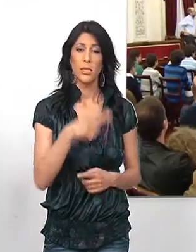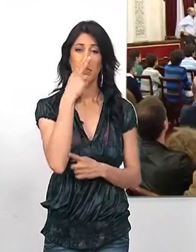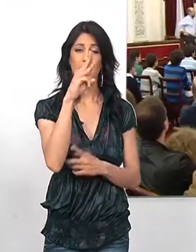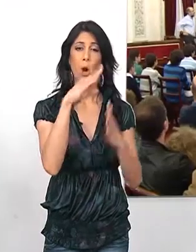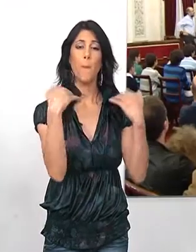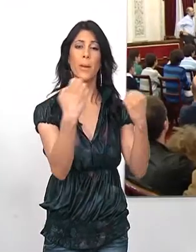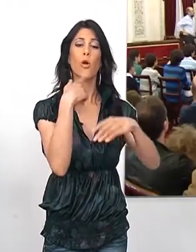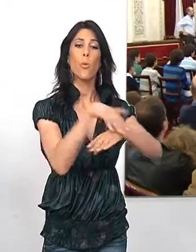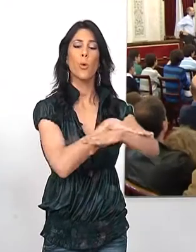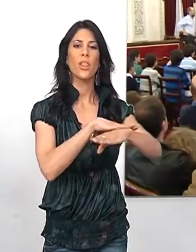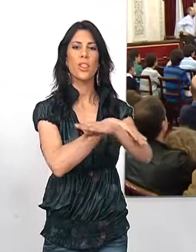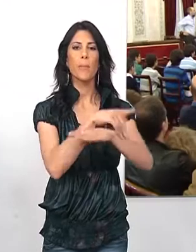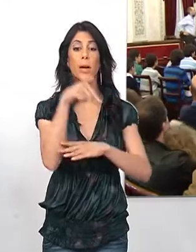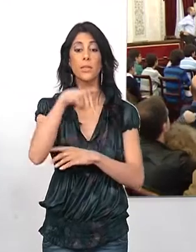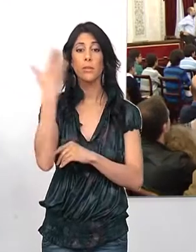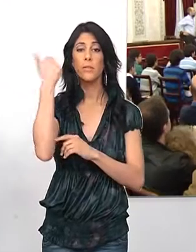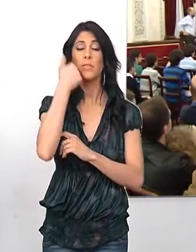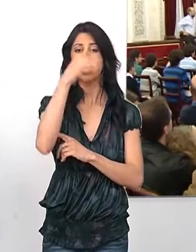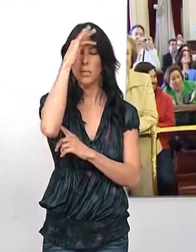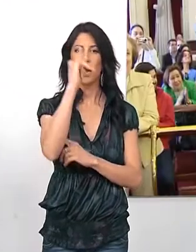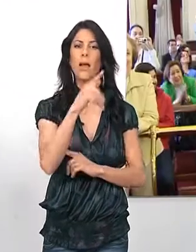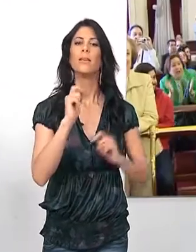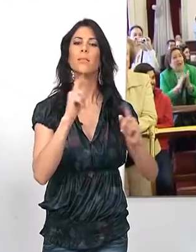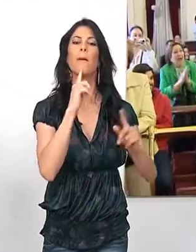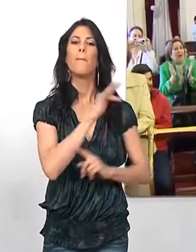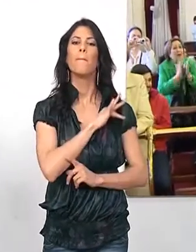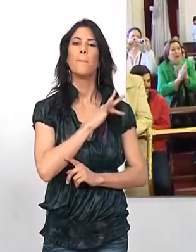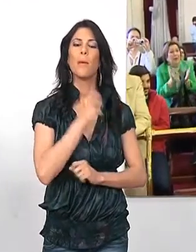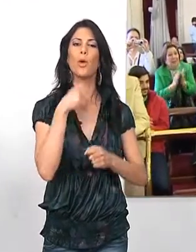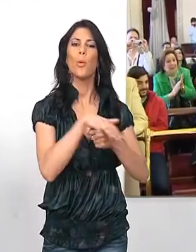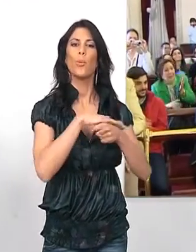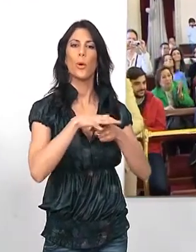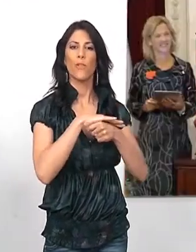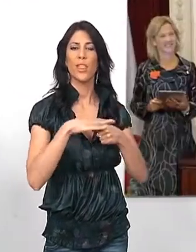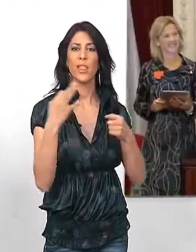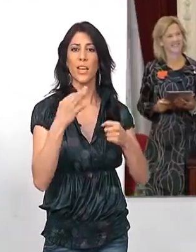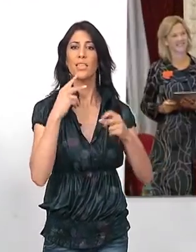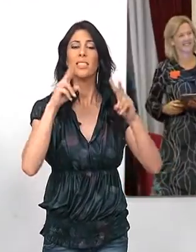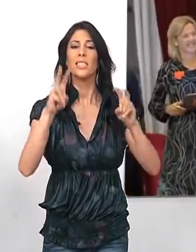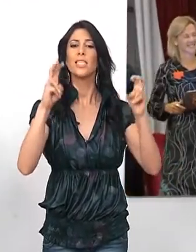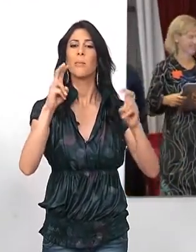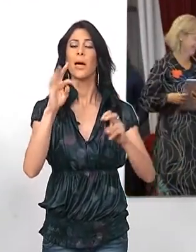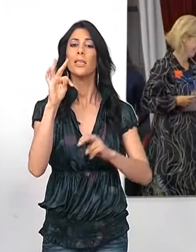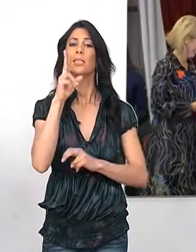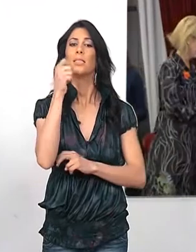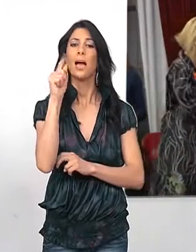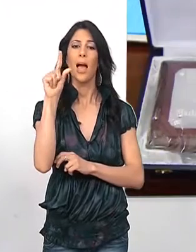El Salón de Plenos Municipal acogió este fin de semana la entrega de los premios provinciales de la Olimpiada Matemática Tales, una competición